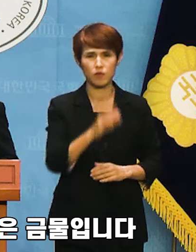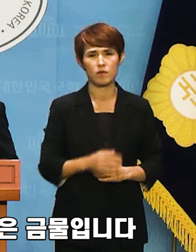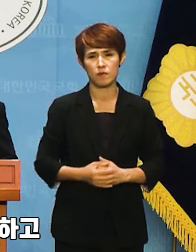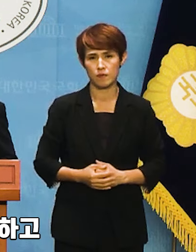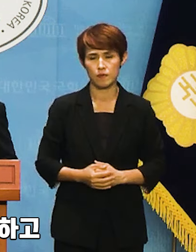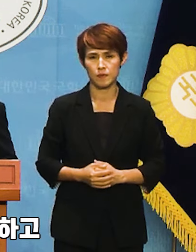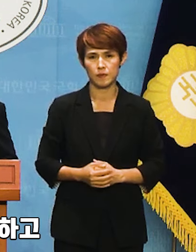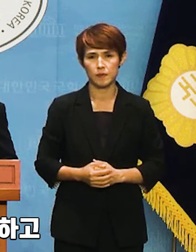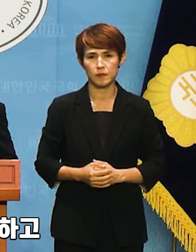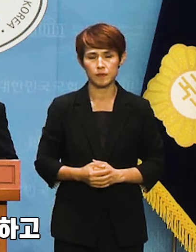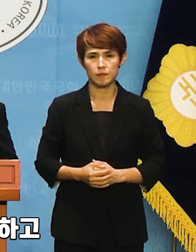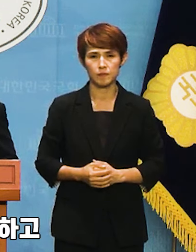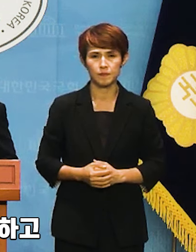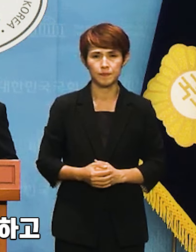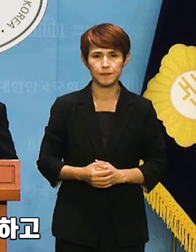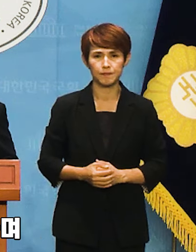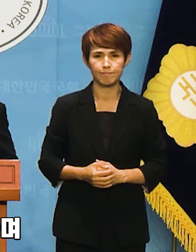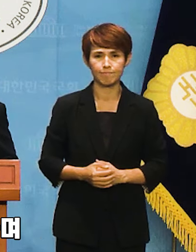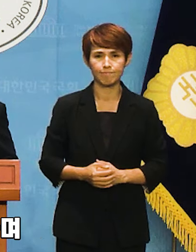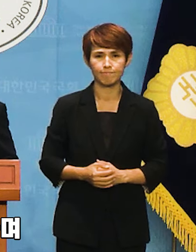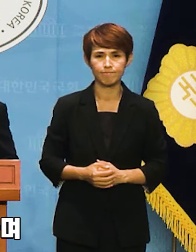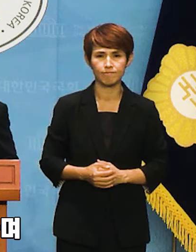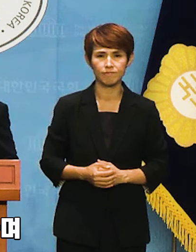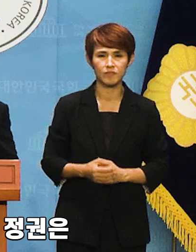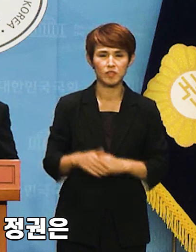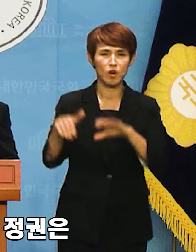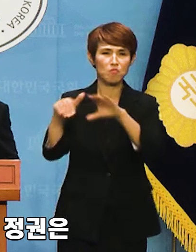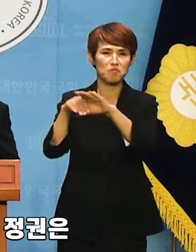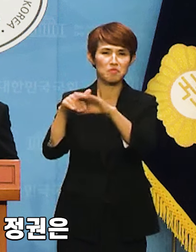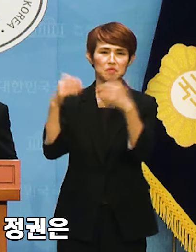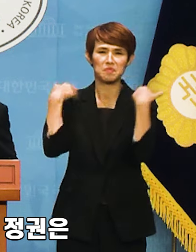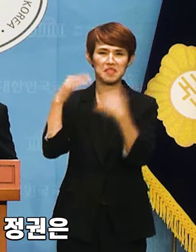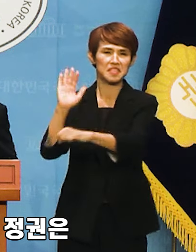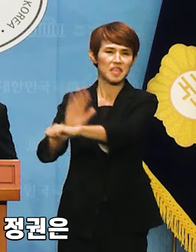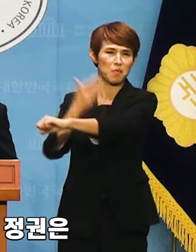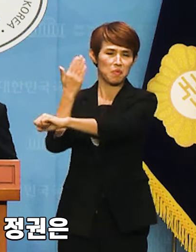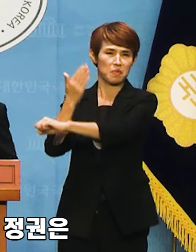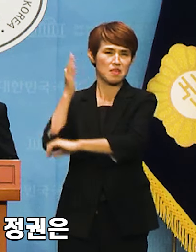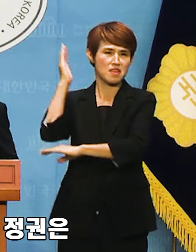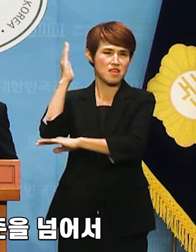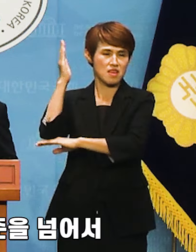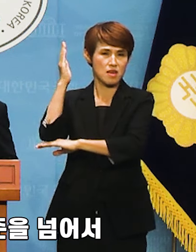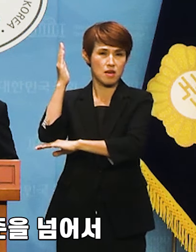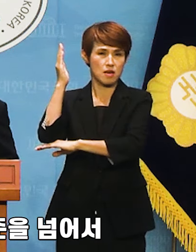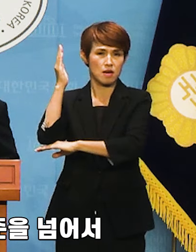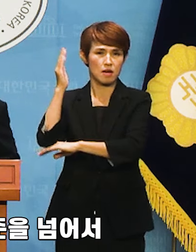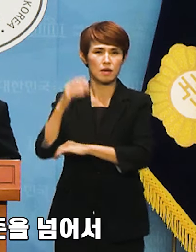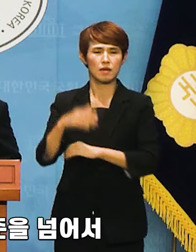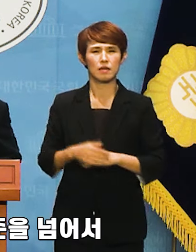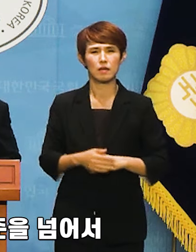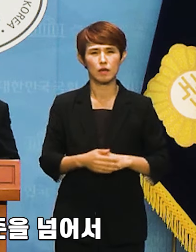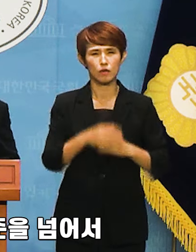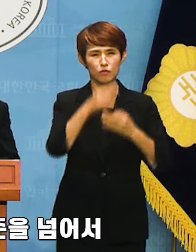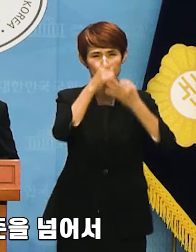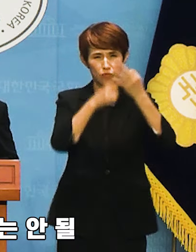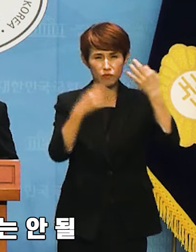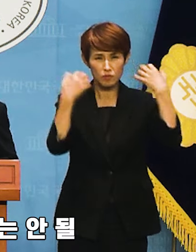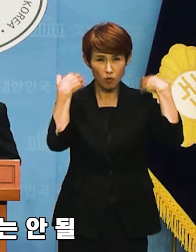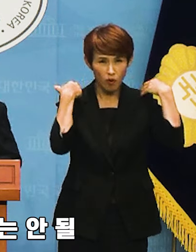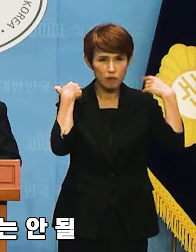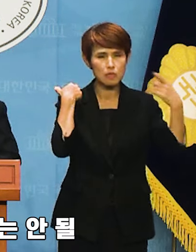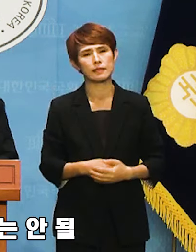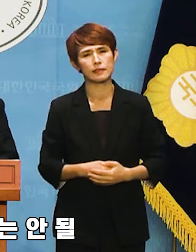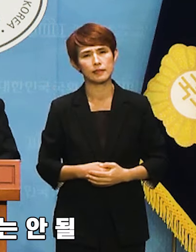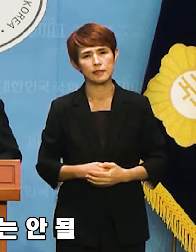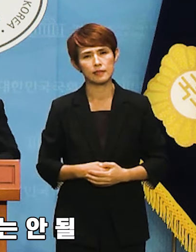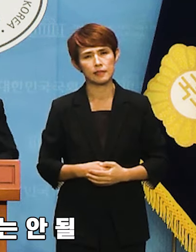그럼에도 불구하고 전정부 탓하며 들고 나온 윤석열 정권 아마추어 정권의 수준을 넘어서 더